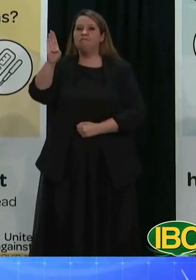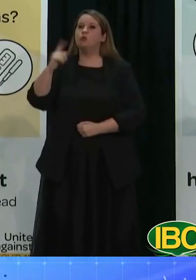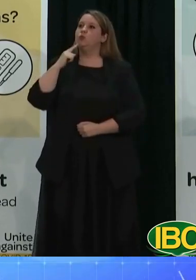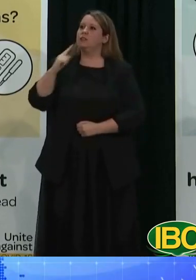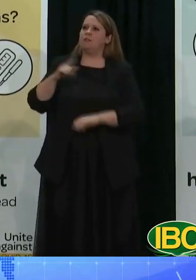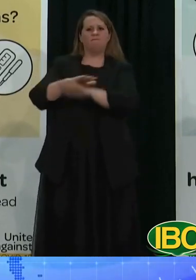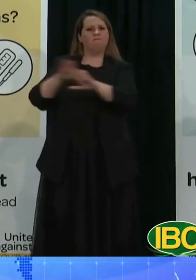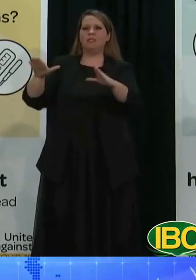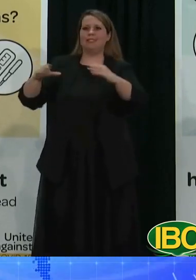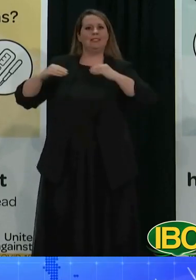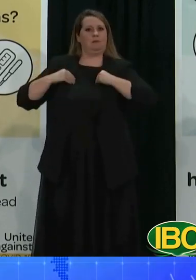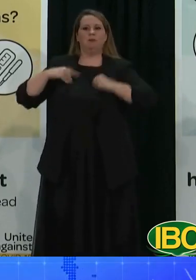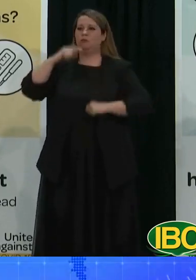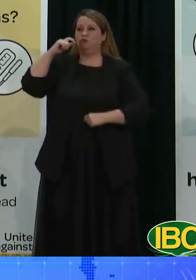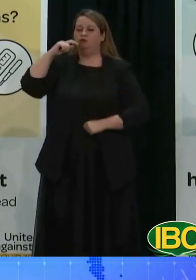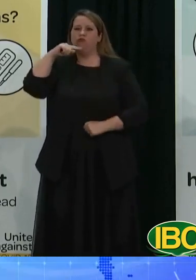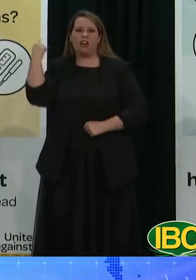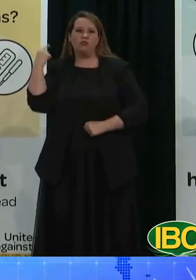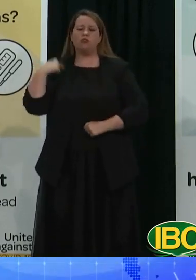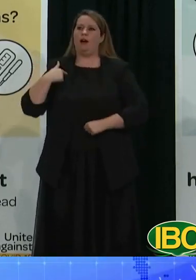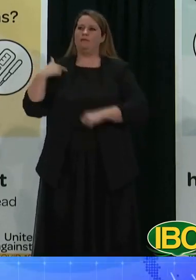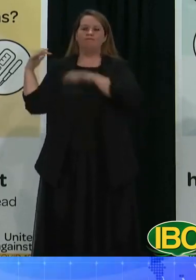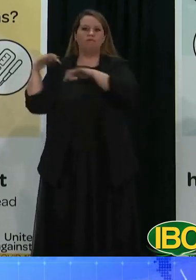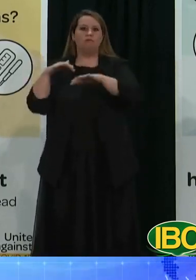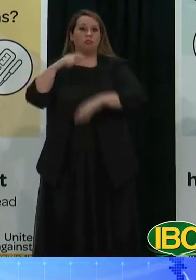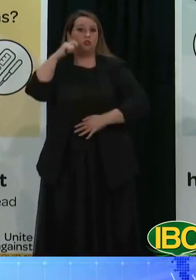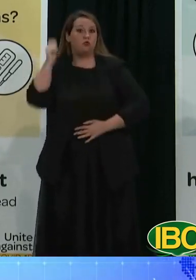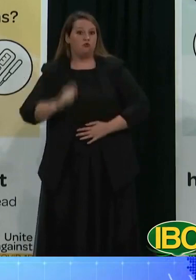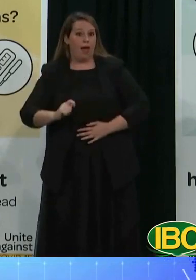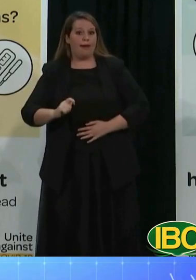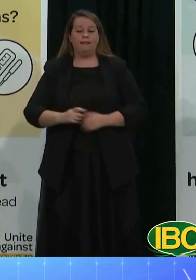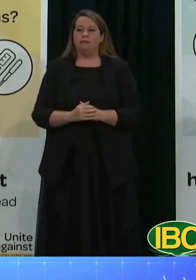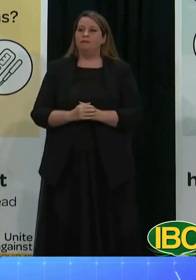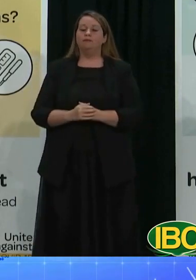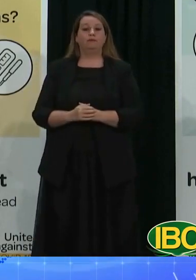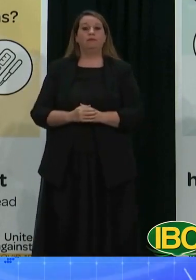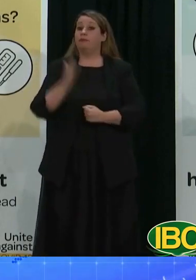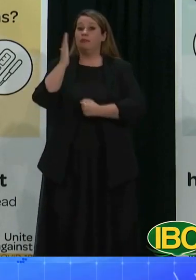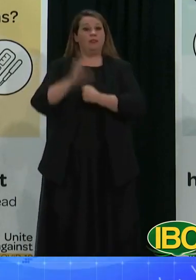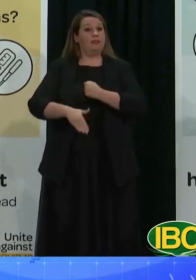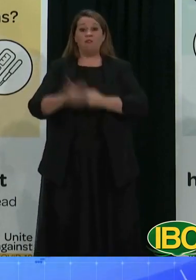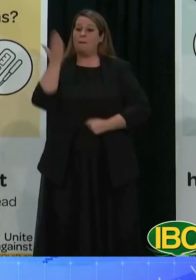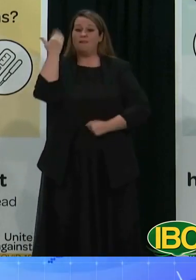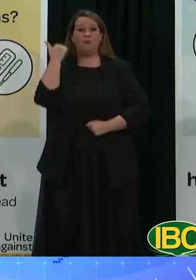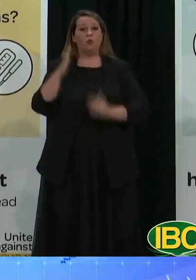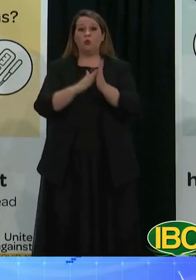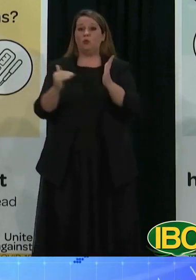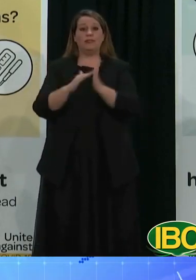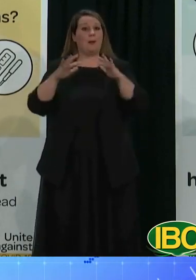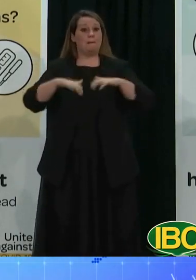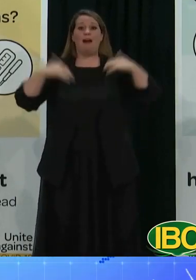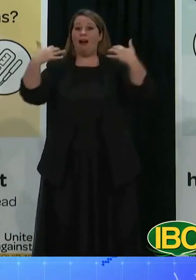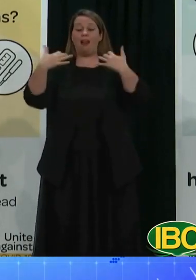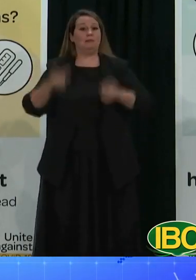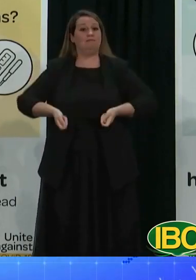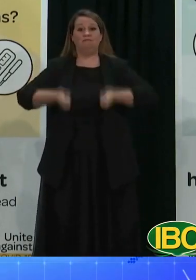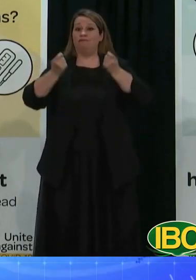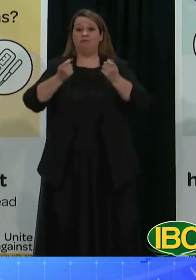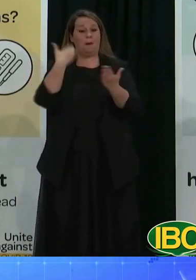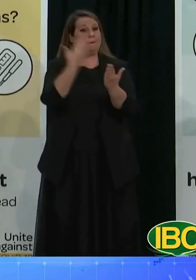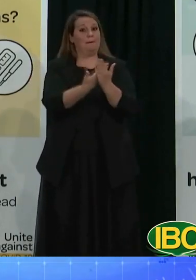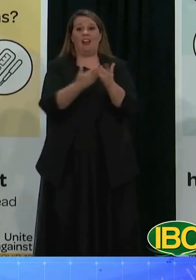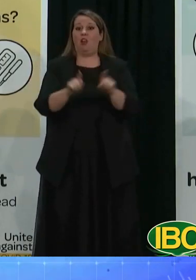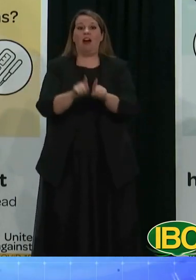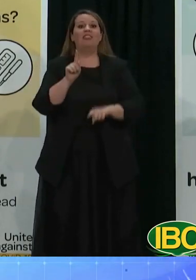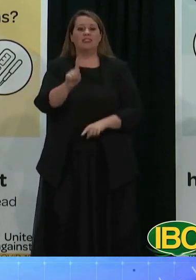khỏi các lệnh trừng phạt do các nước khác áp đặt, đồng thời ngăn các siêu du thuyền, tàu và máy bay xâm nhập vào vùng biển hoặc vùng trời